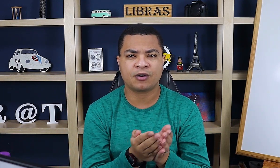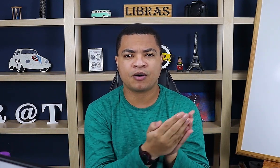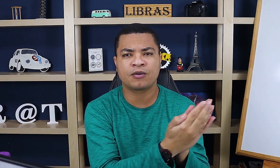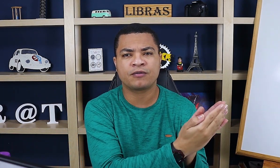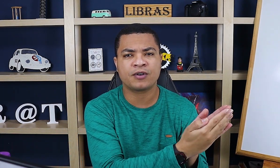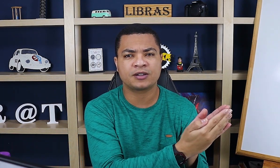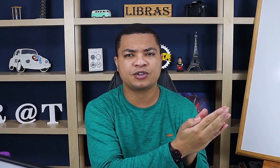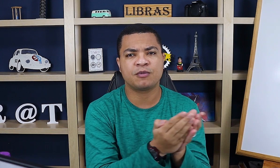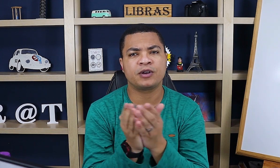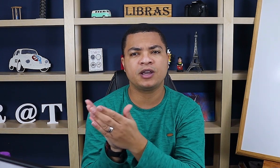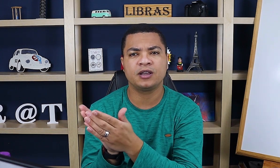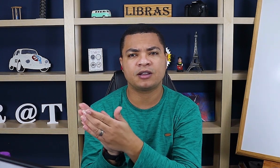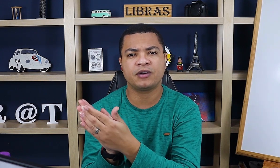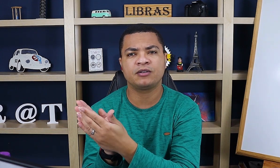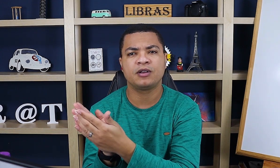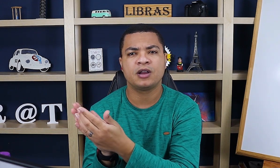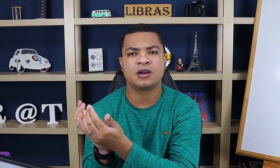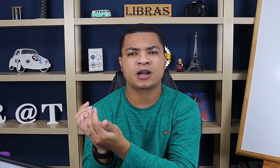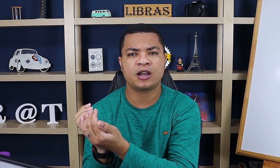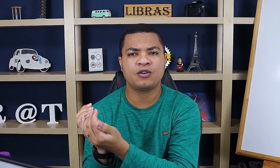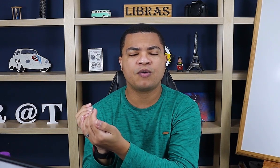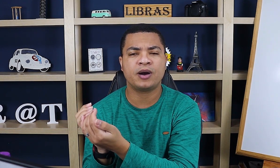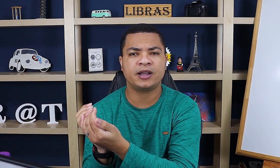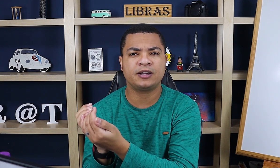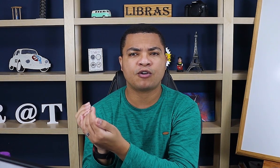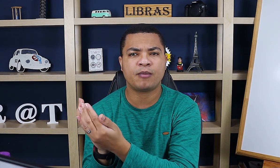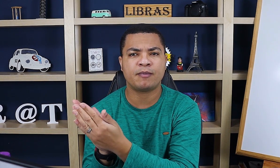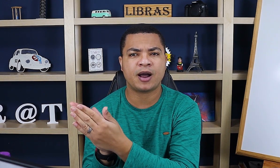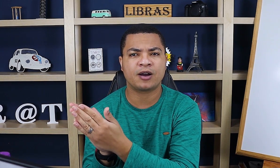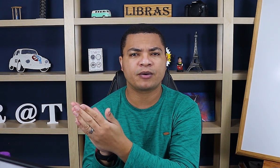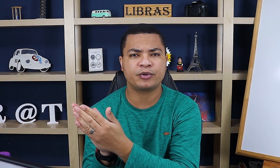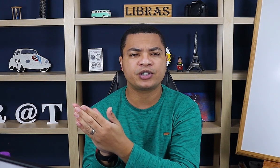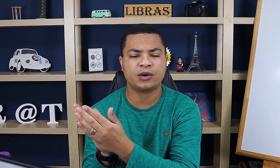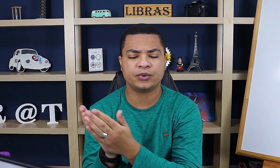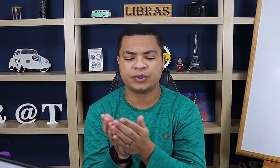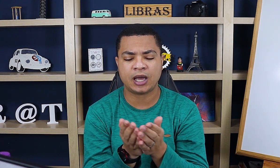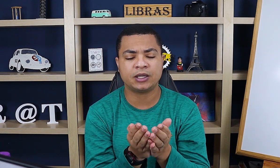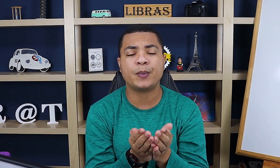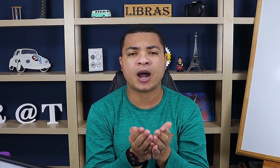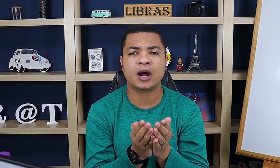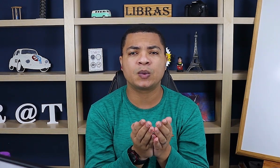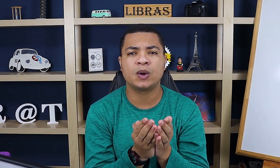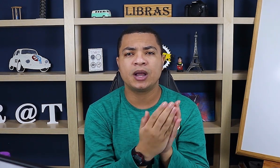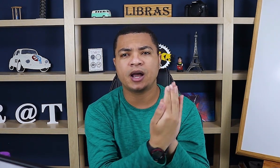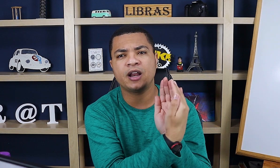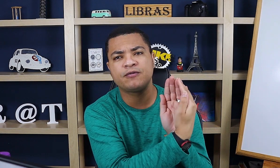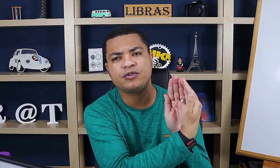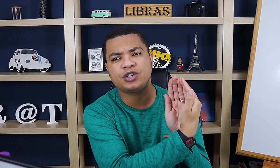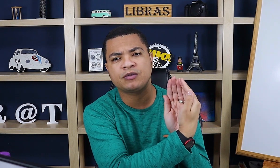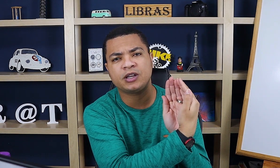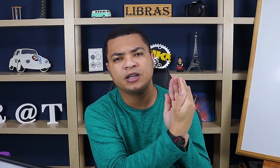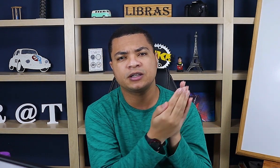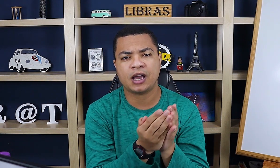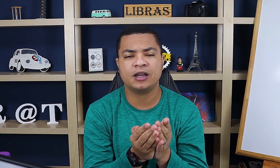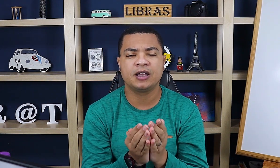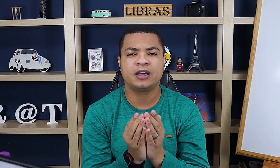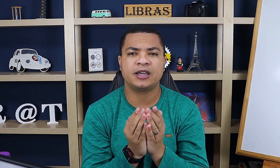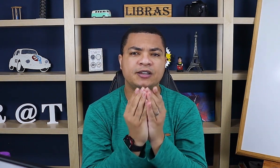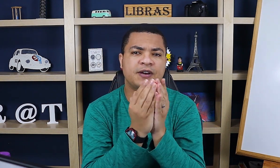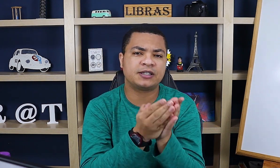Então, Configuração de mão aqui. Tá vendo? Canoa, ele dobra. Barco é pontiagudo, tá? Então, barco. Aí, eles afundiam aqui, tá? E aí, você faz